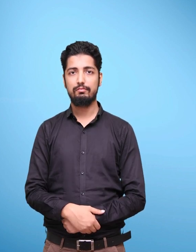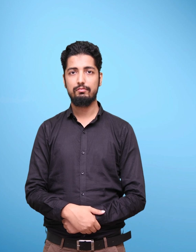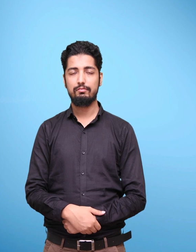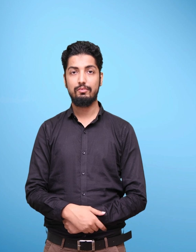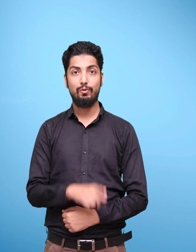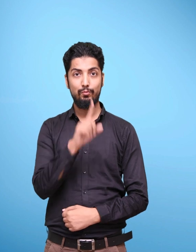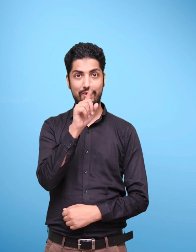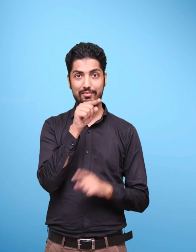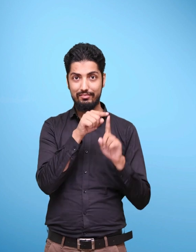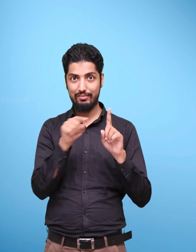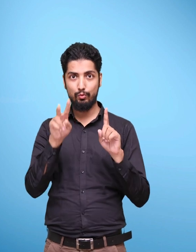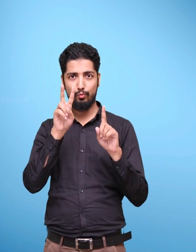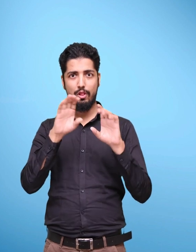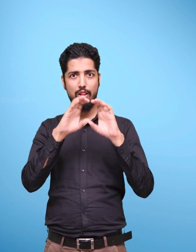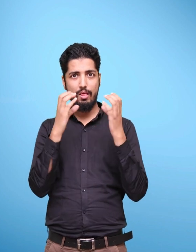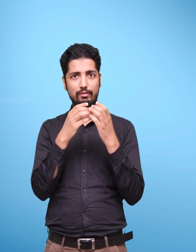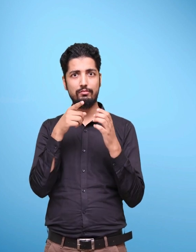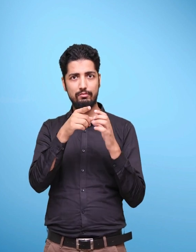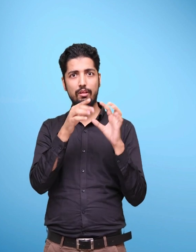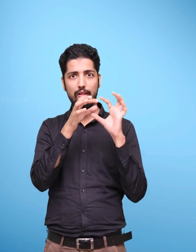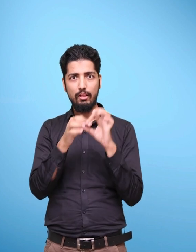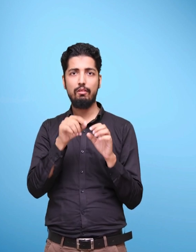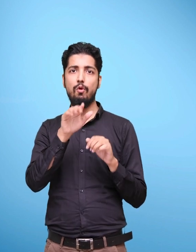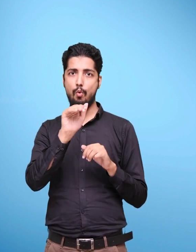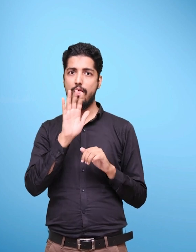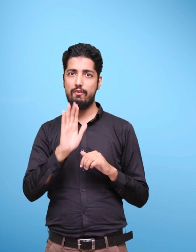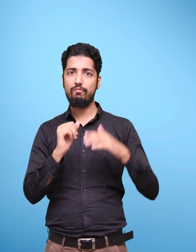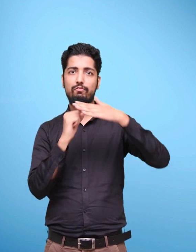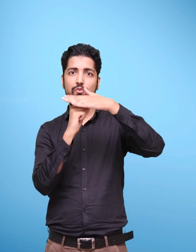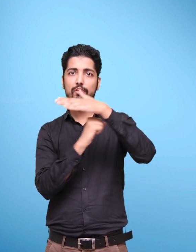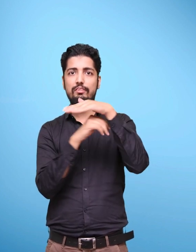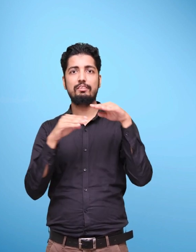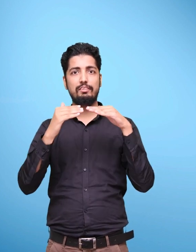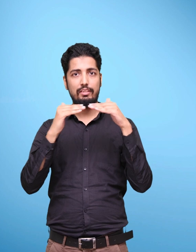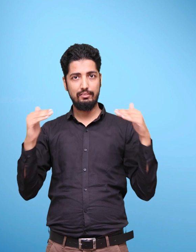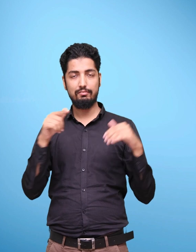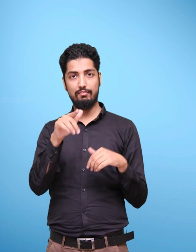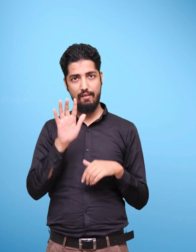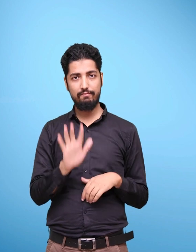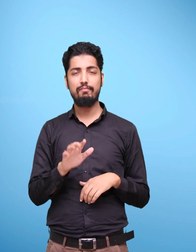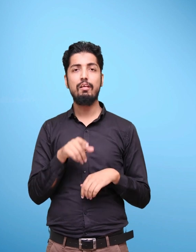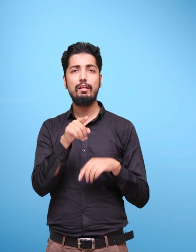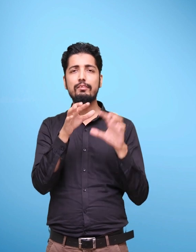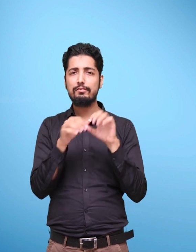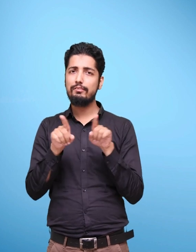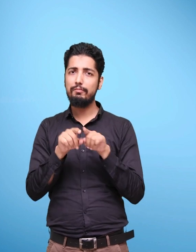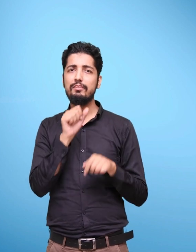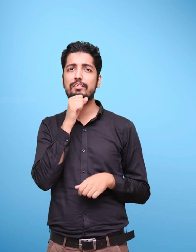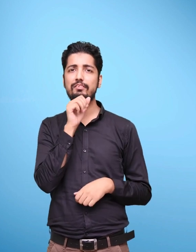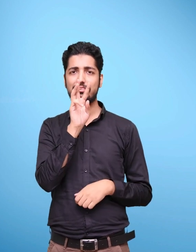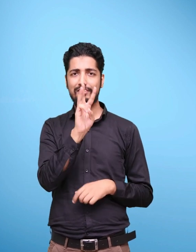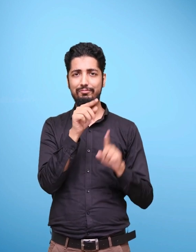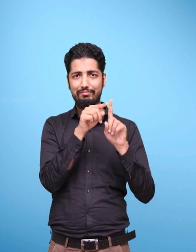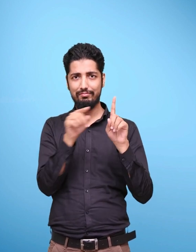Classes 1 and 2 form an integral part of this foundational stage continuing from the ages of 3 to 6